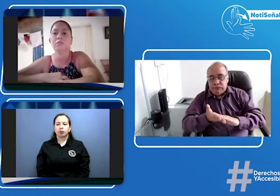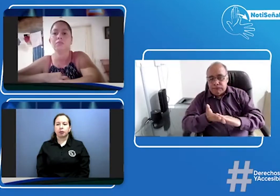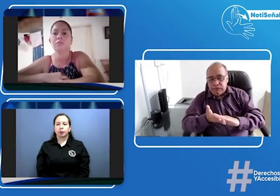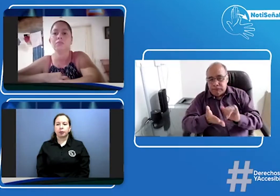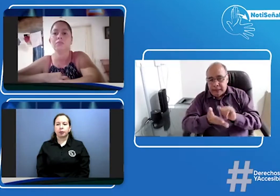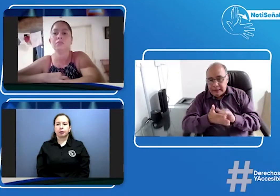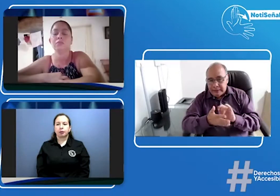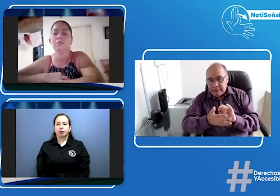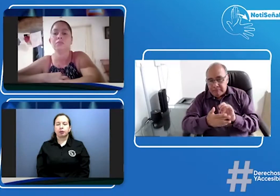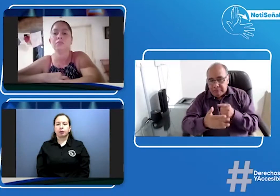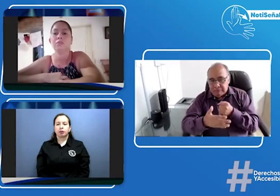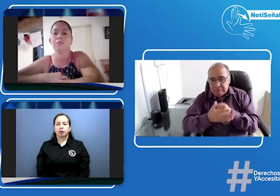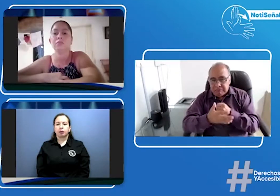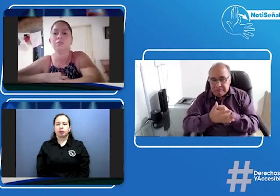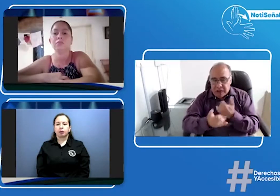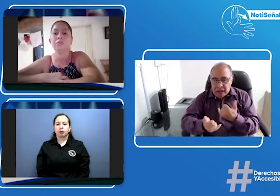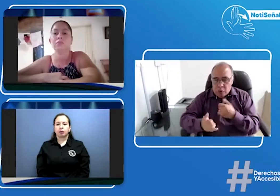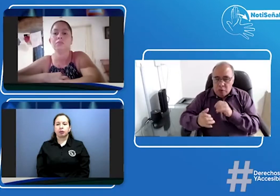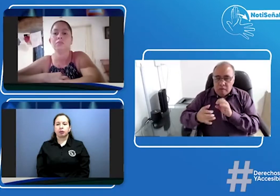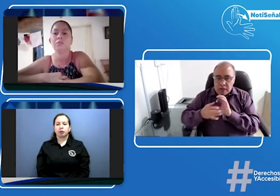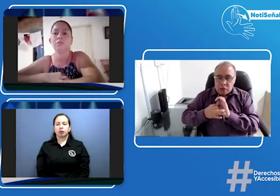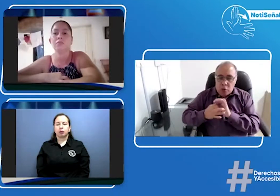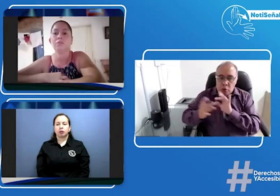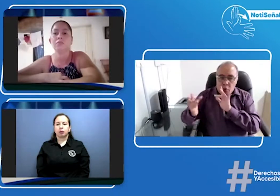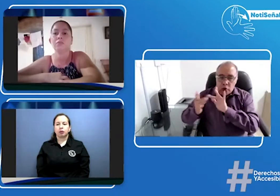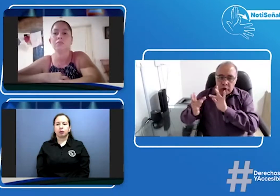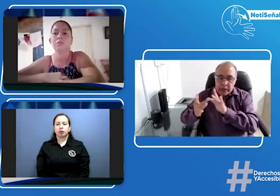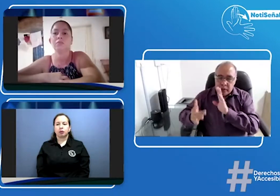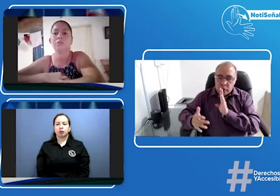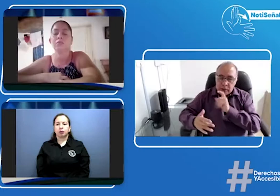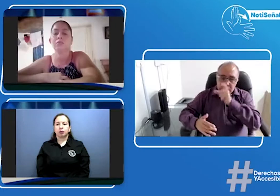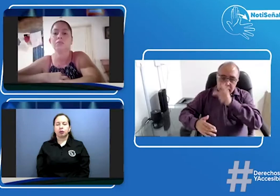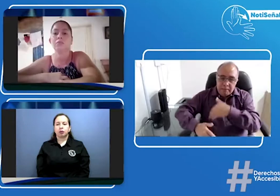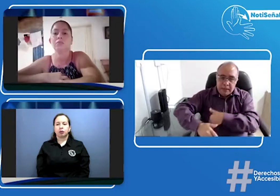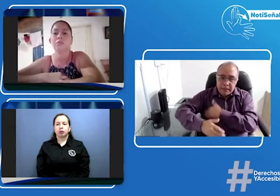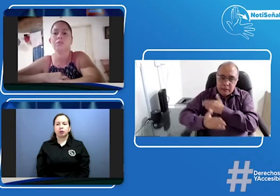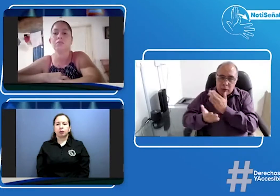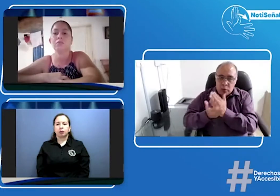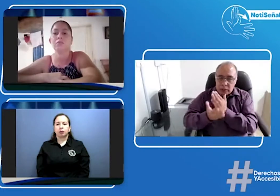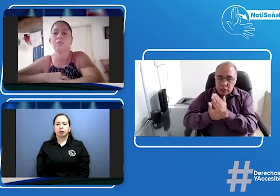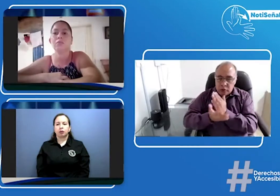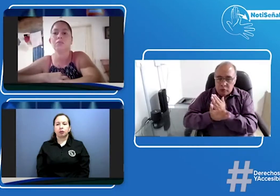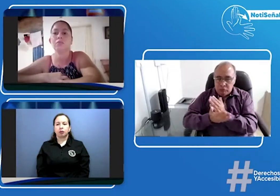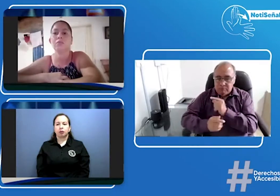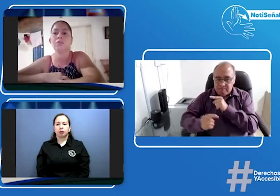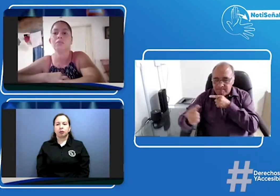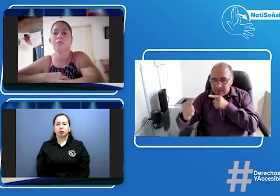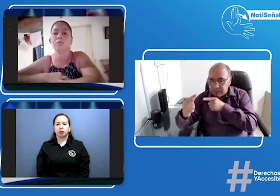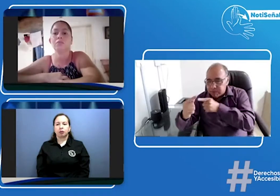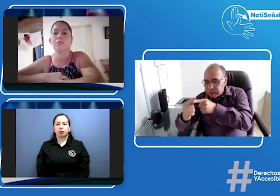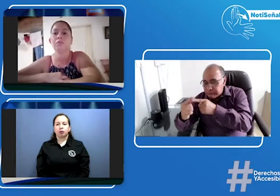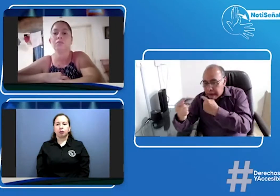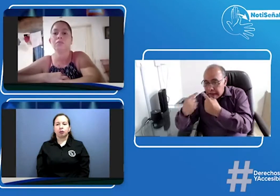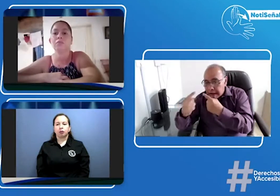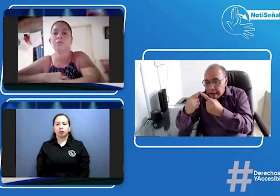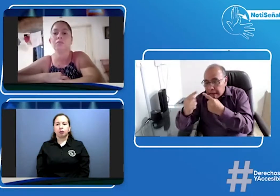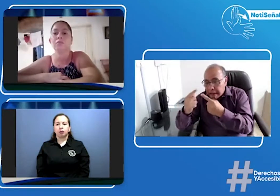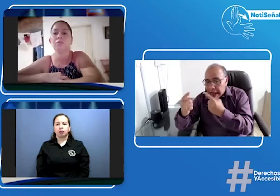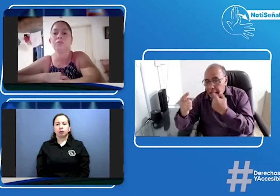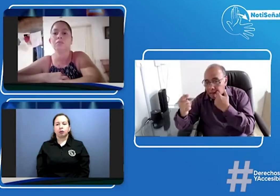que en este segundo semestre esta situación se pueda solucionar de la mejor manera tenemos una persona de contacto allí en